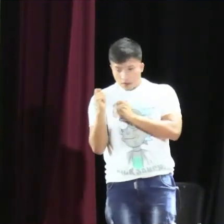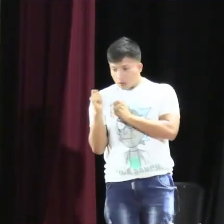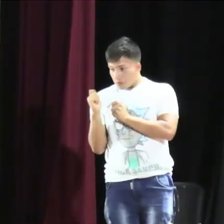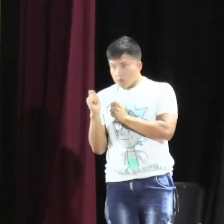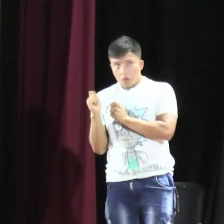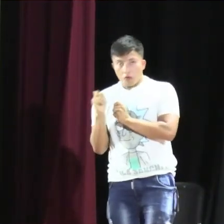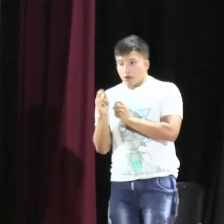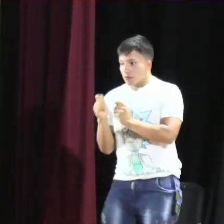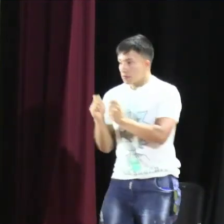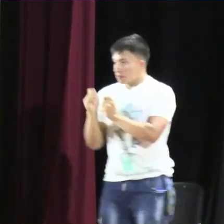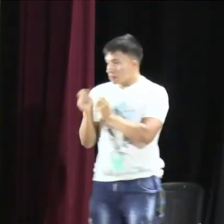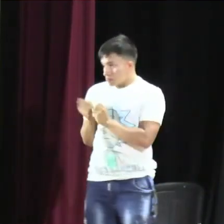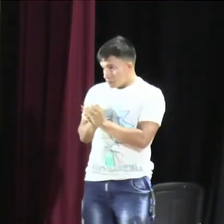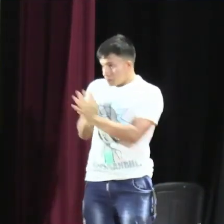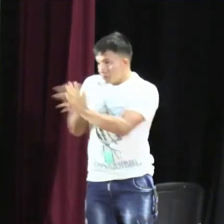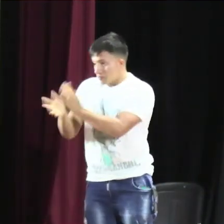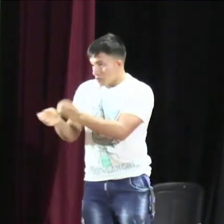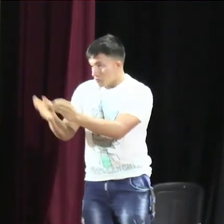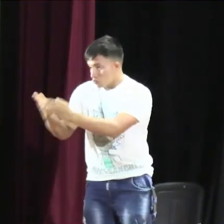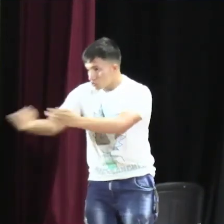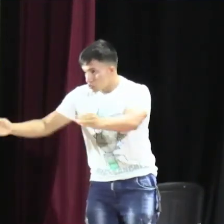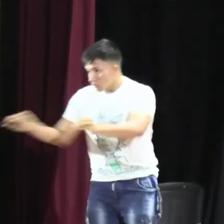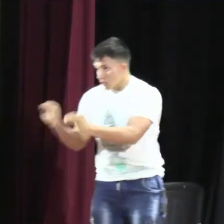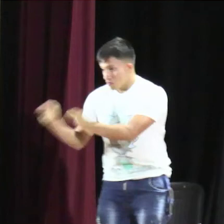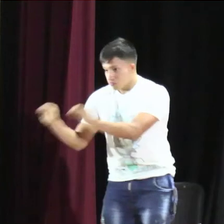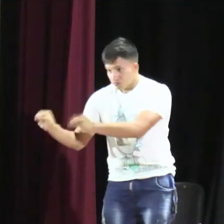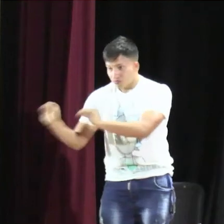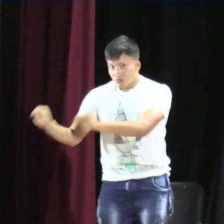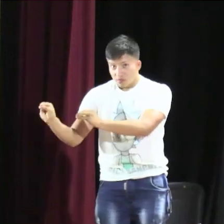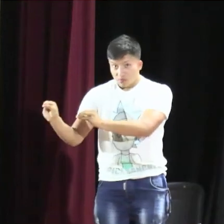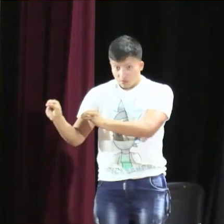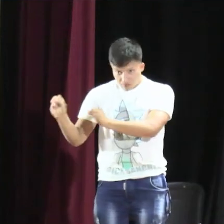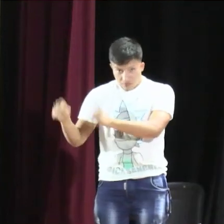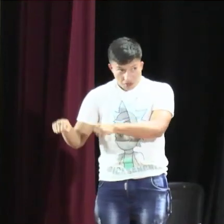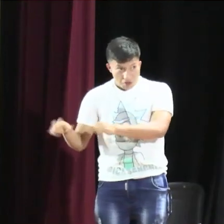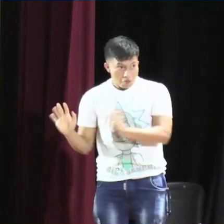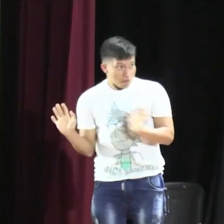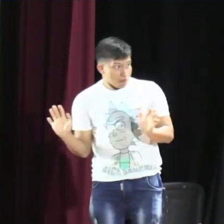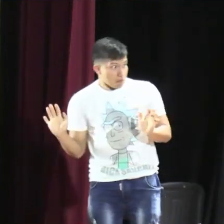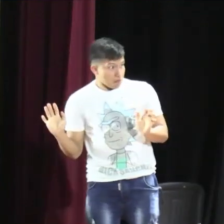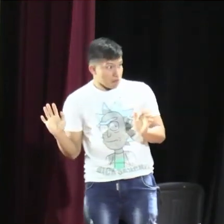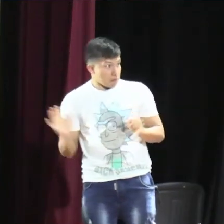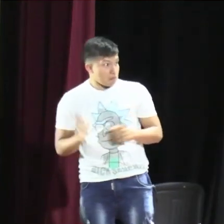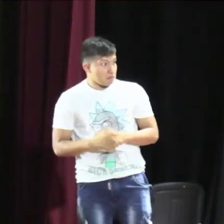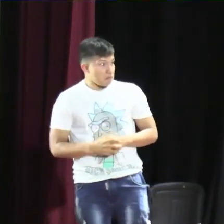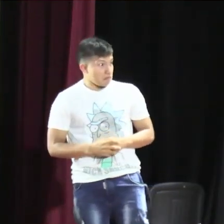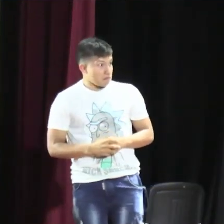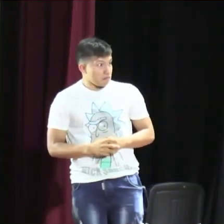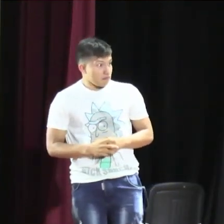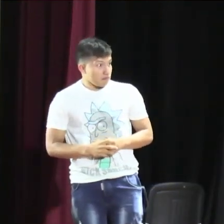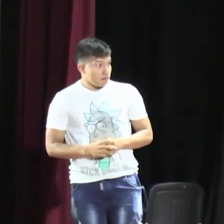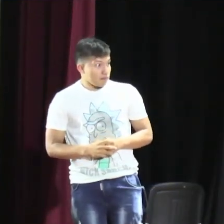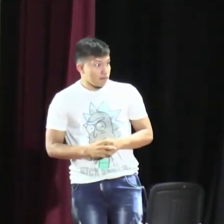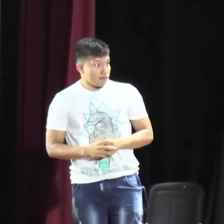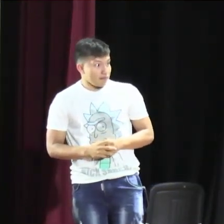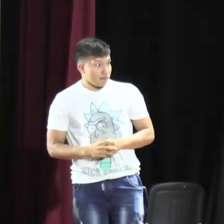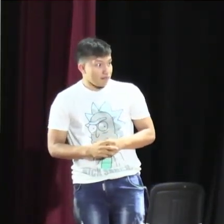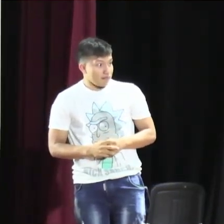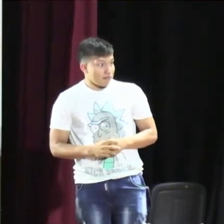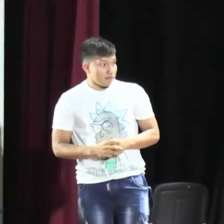lingüístico. ¿Él recibe este cargo y enseña? ¿Él es el que tiene que enseñarlo si no tenga este